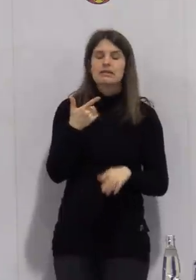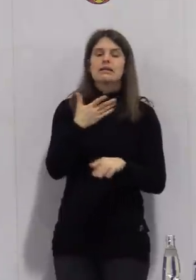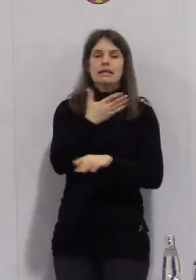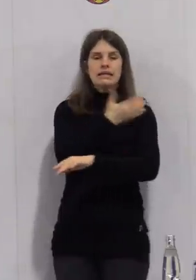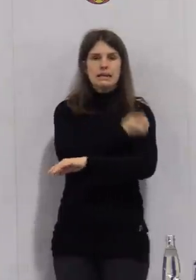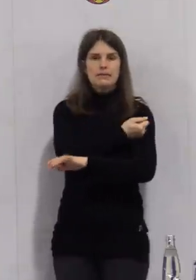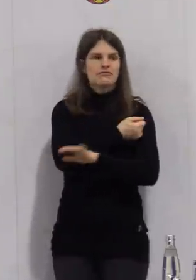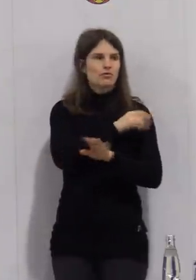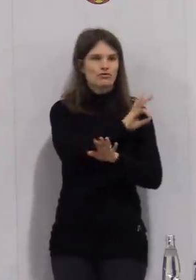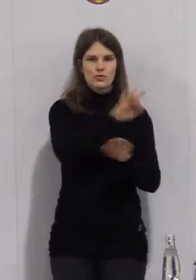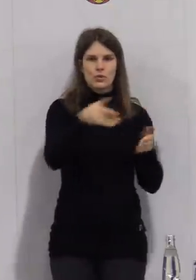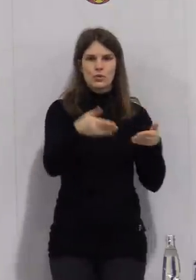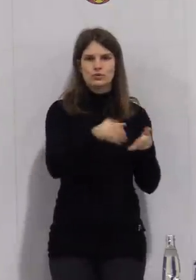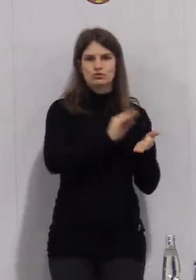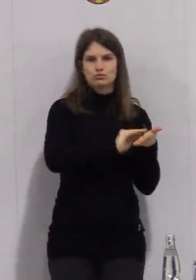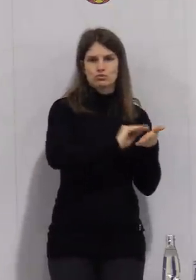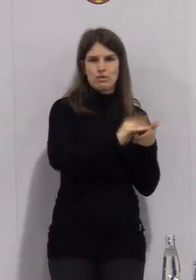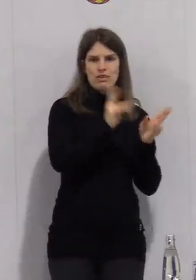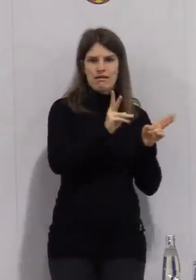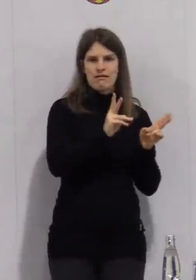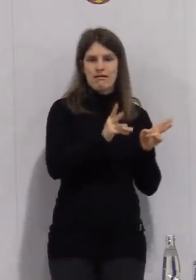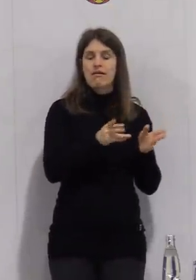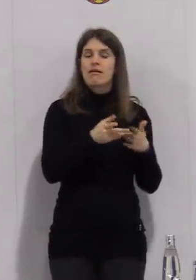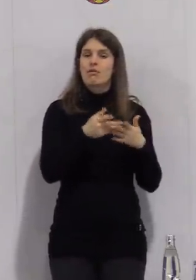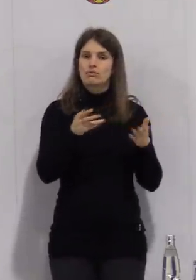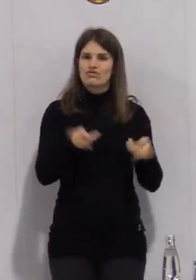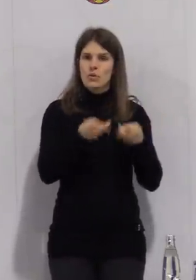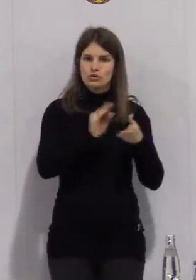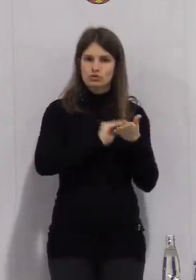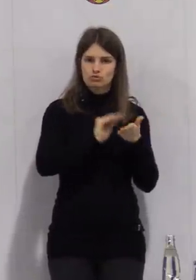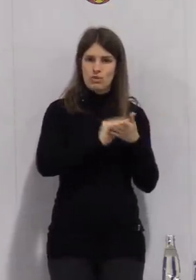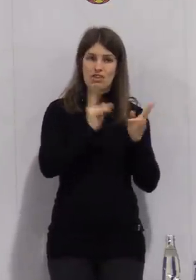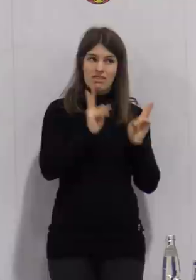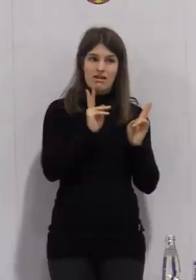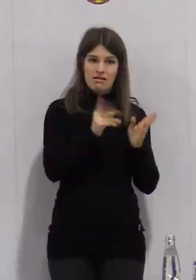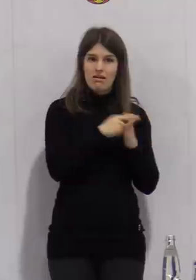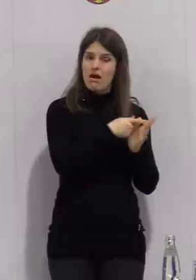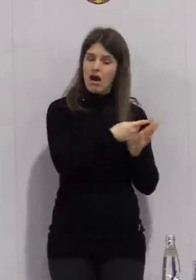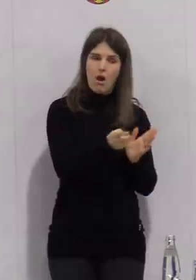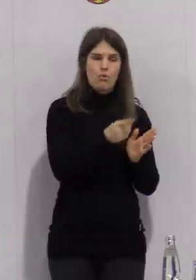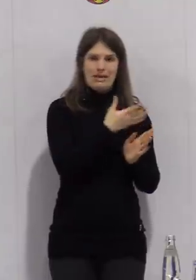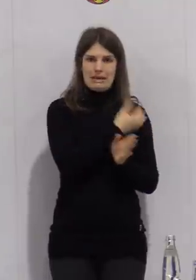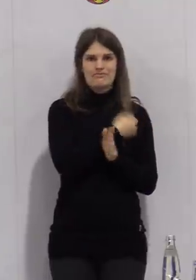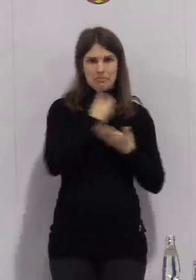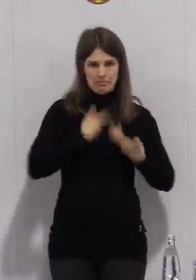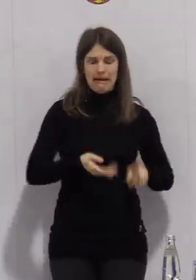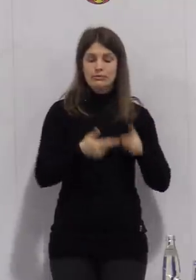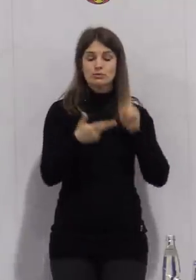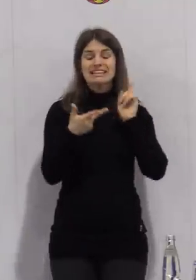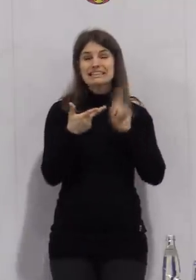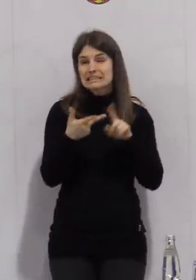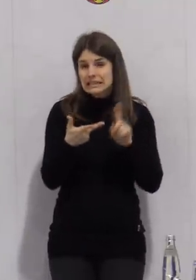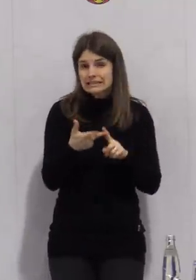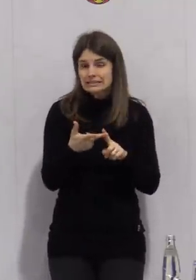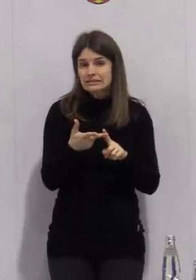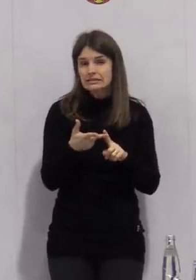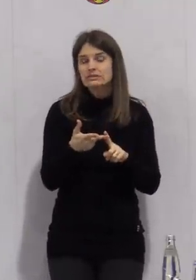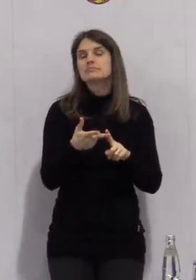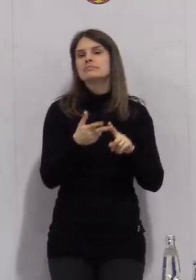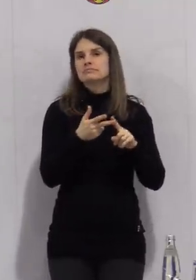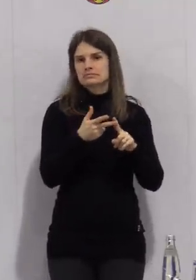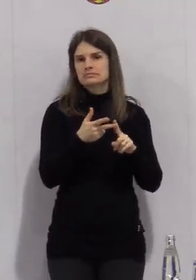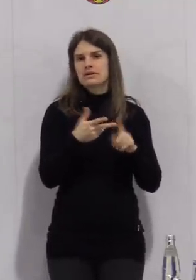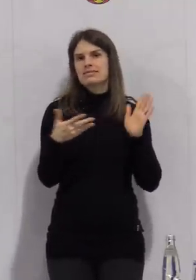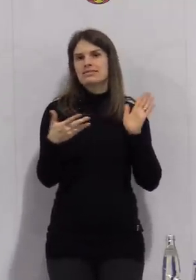Grundschullehrern und Förderschullehrern. Und drittens, das ist jetzt entscheidend, die Einrichtung eines regelmäßigen